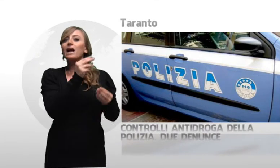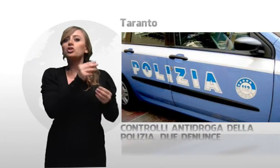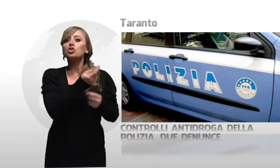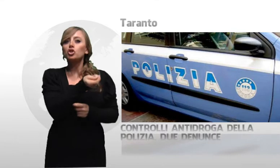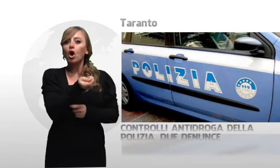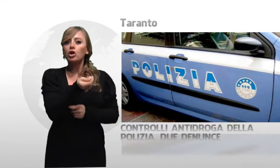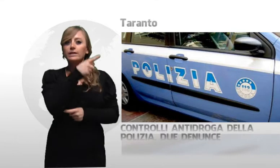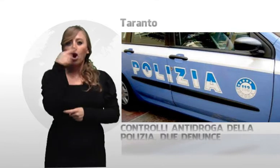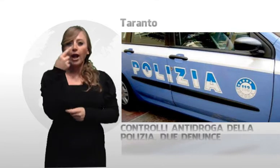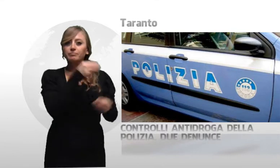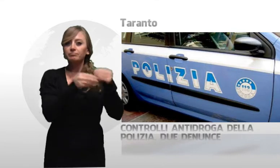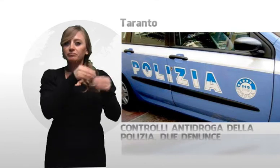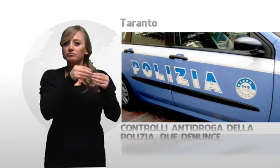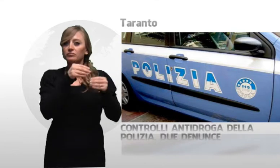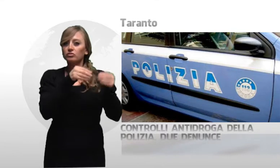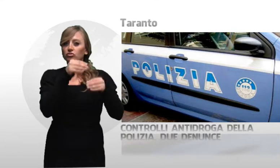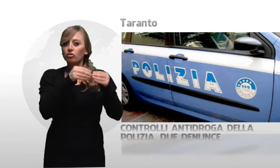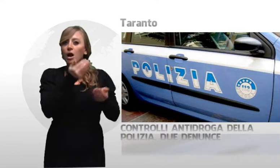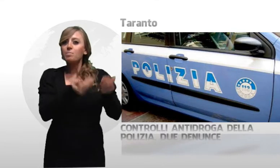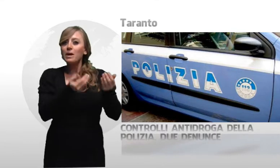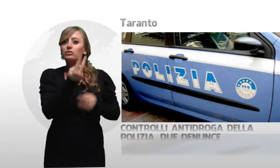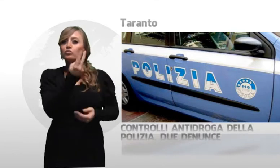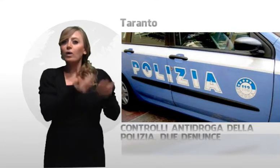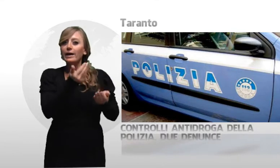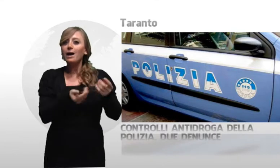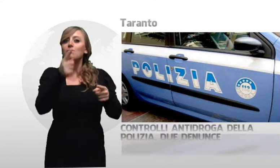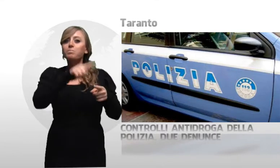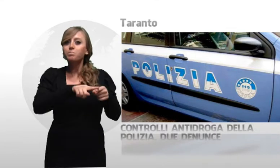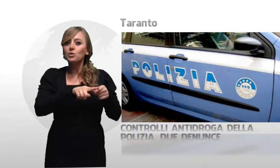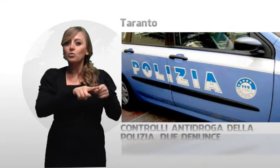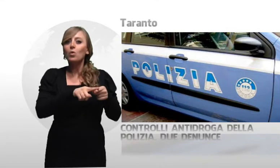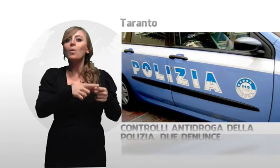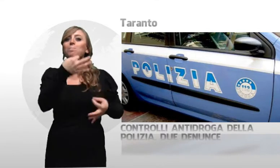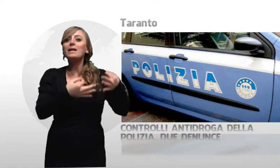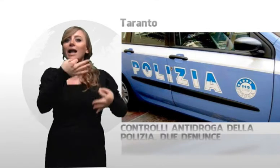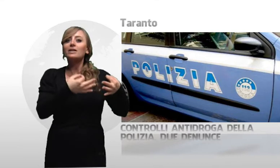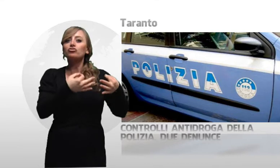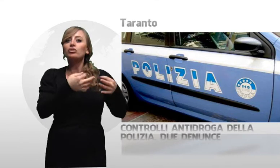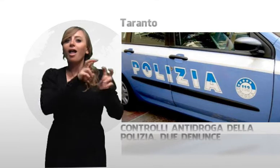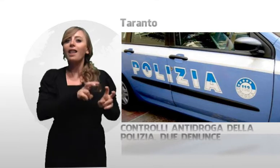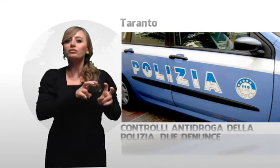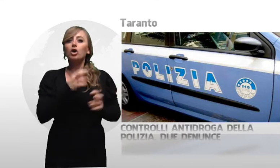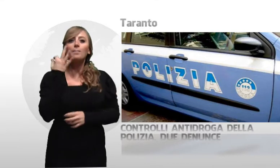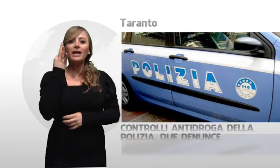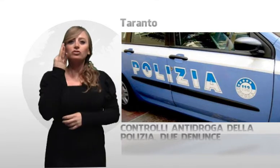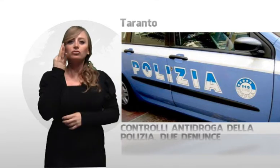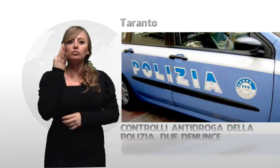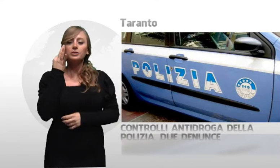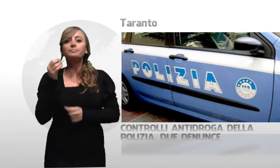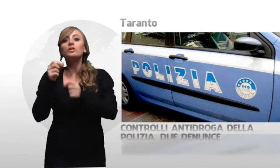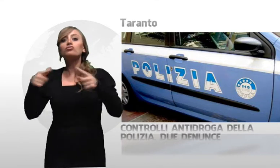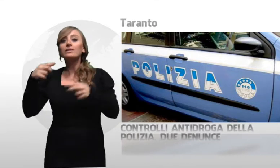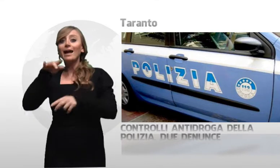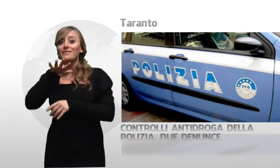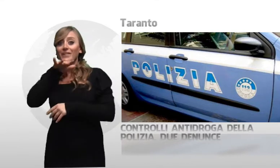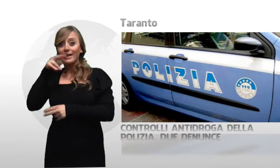complessivo di 2 grammi e di un bilancino elettronico di precisione. In città vecchia un 23enne è stato notato mentre alla